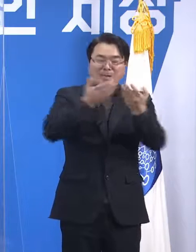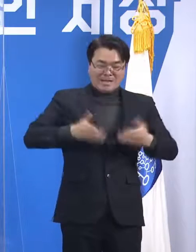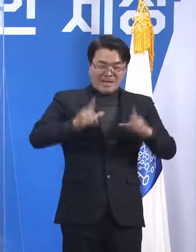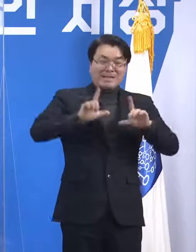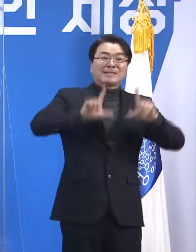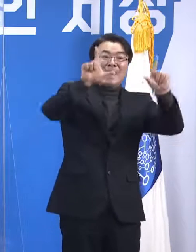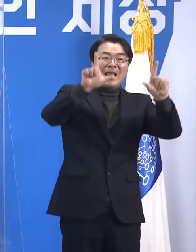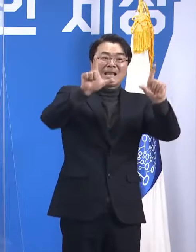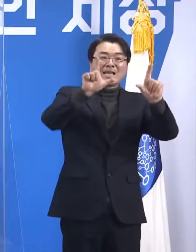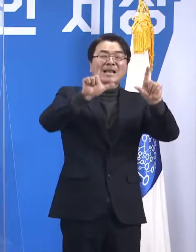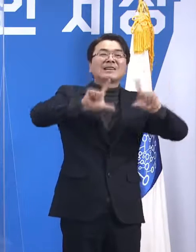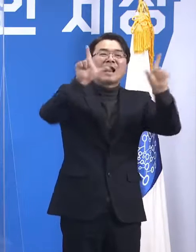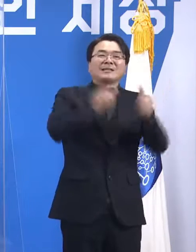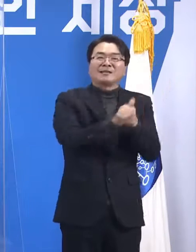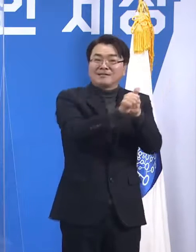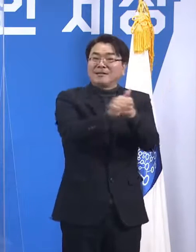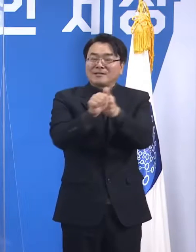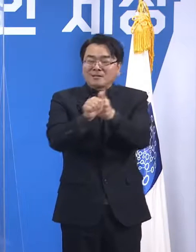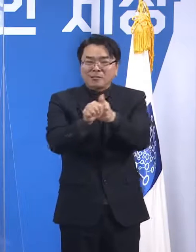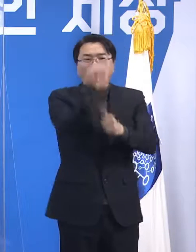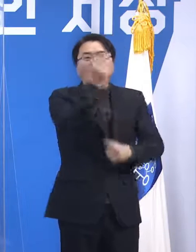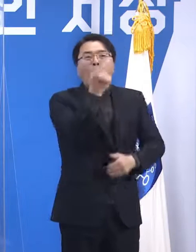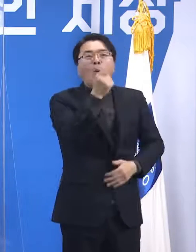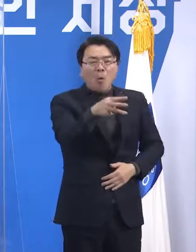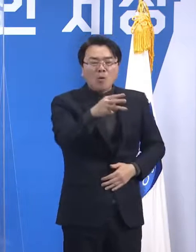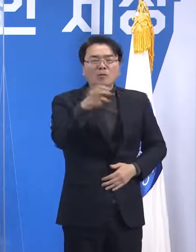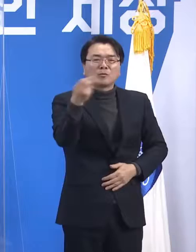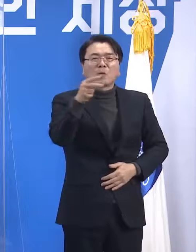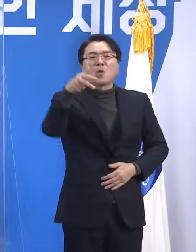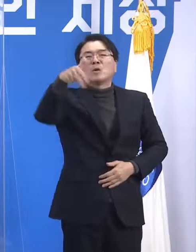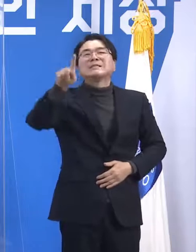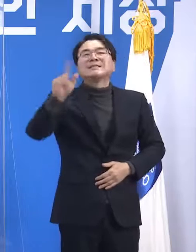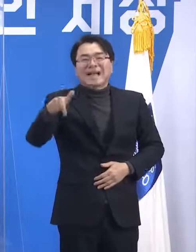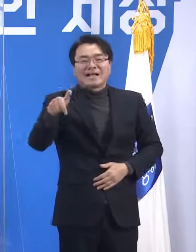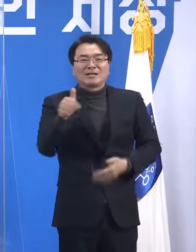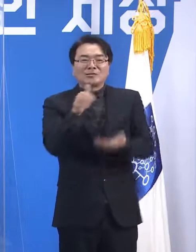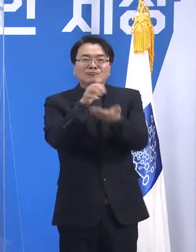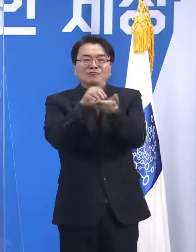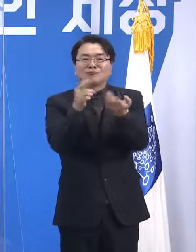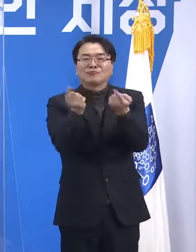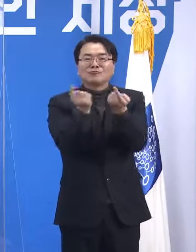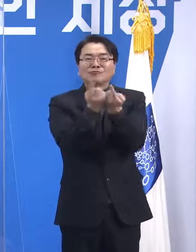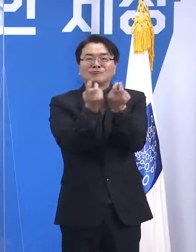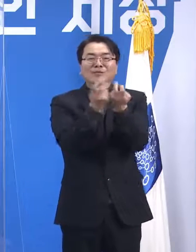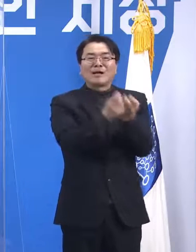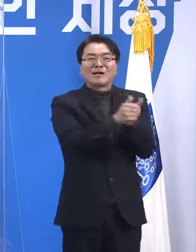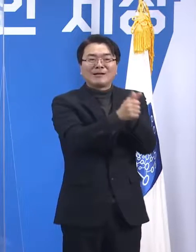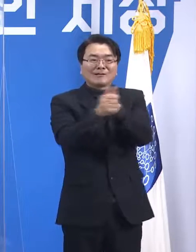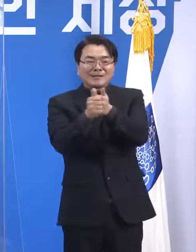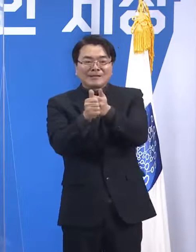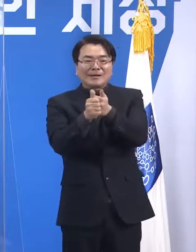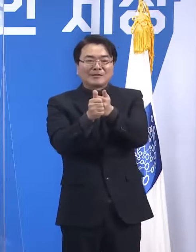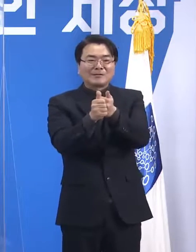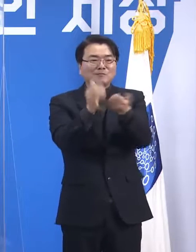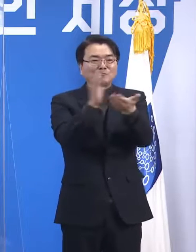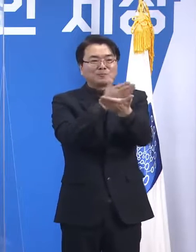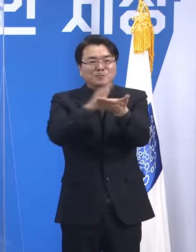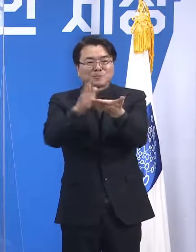생년월일을 홀짝을 나눠서 1, 5, 7 이런 식으로 나눠서 지급하면서는 많이 분산되었기 때문에